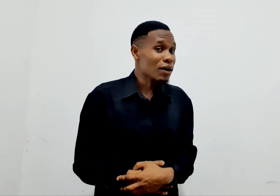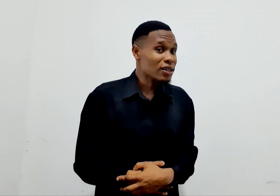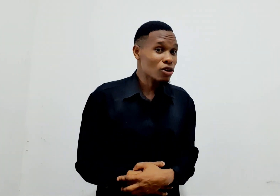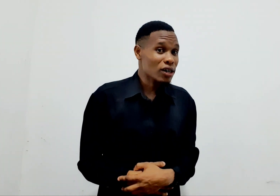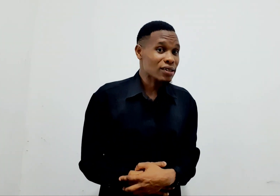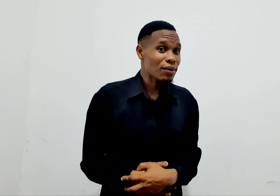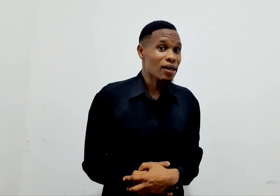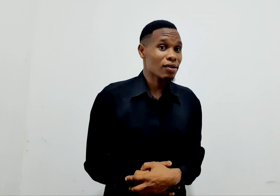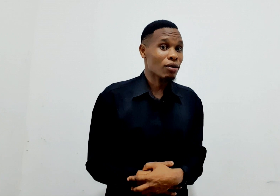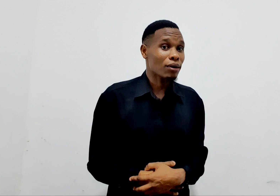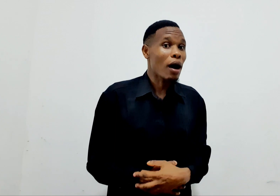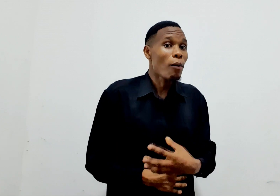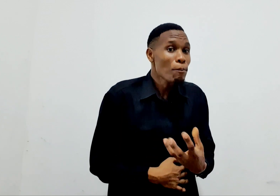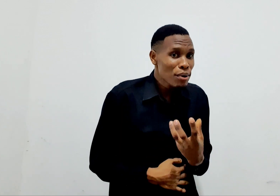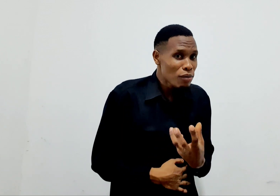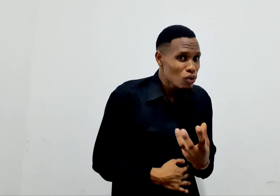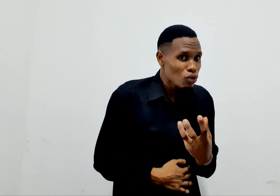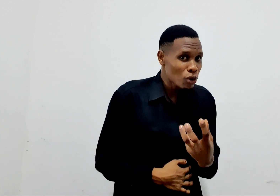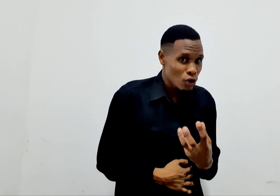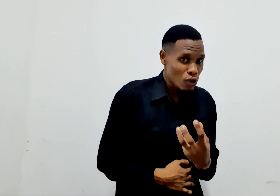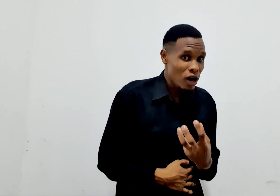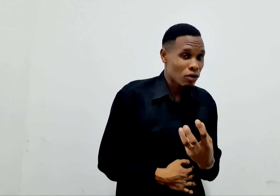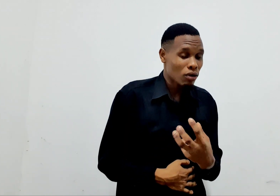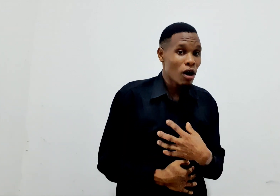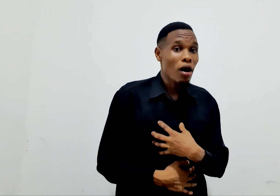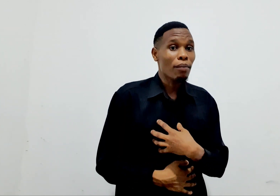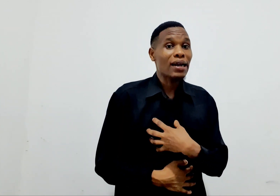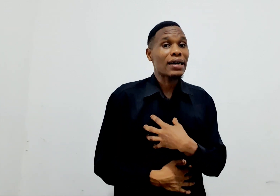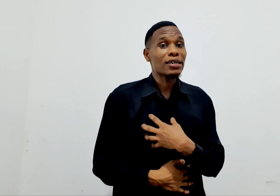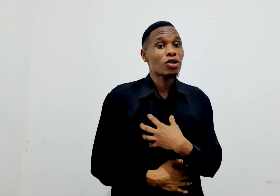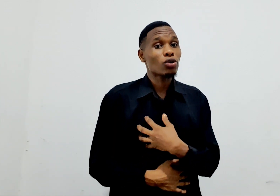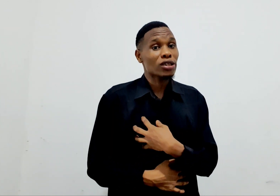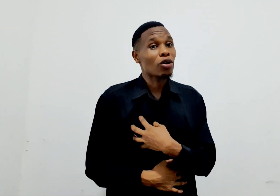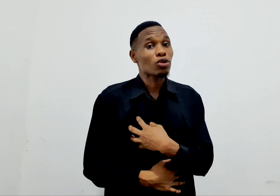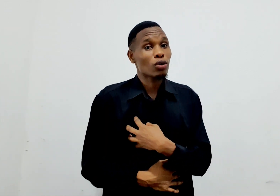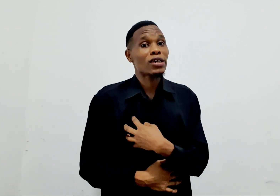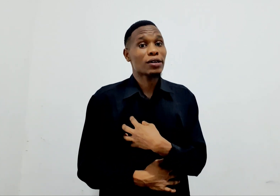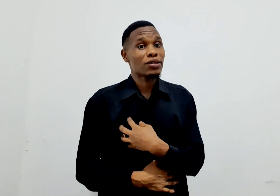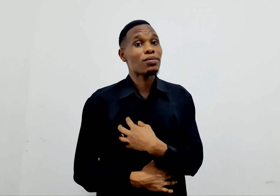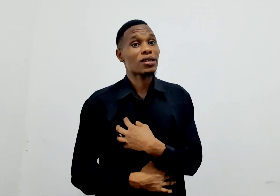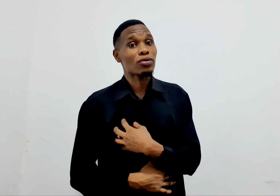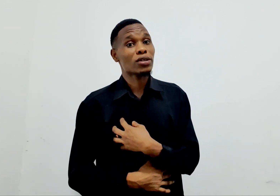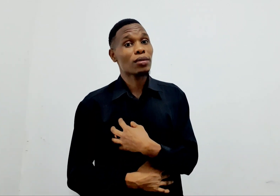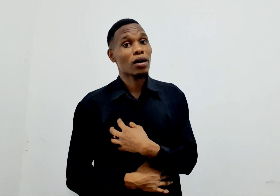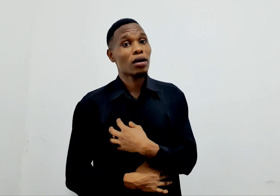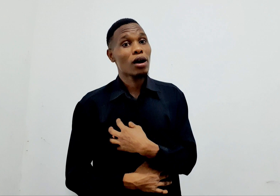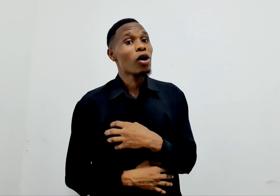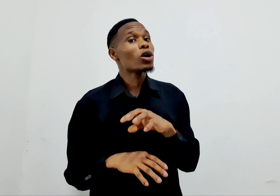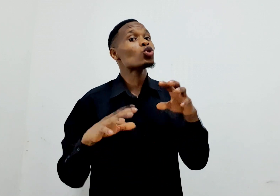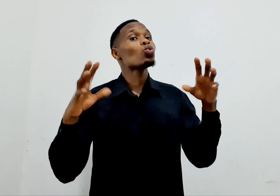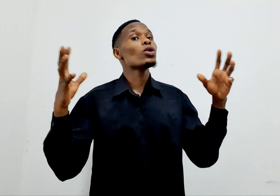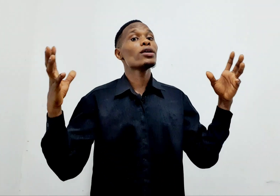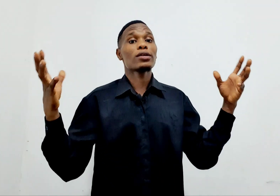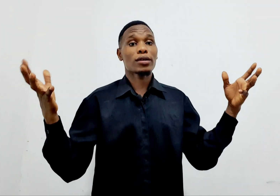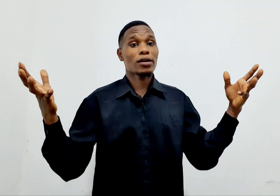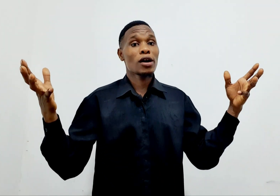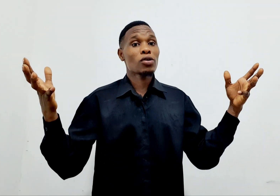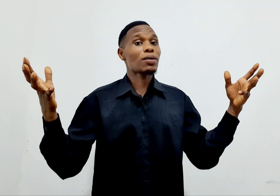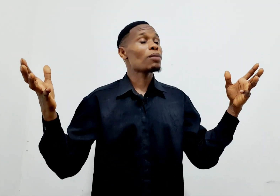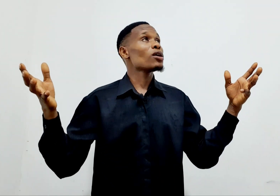mandiko anasema hivyo kwa mba. Mpe mungu mwoyo wako. Mana ndiko zidako toka chencheni sausima. Watu wengi. Kwa sababu